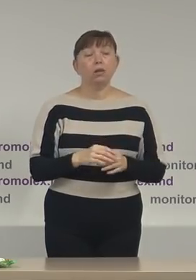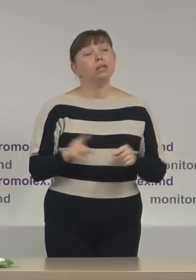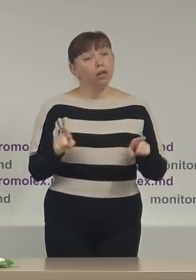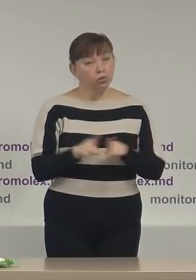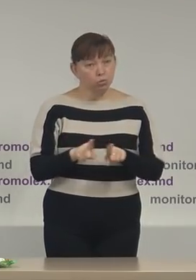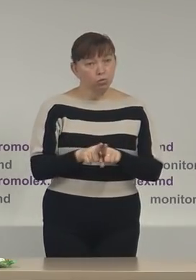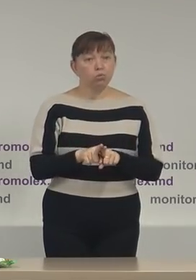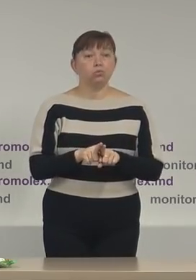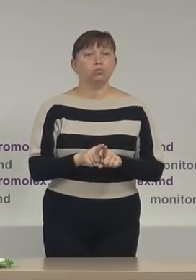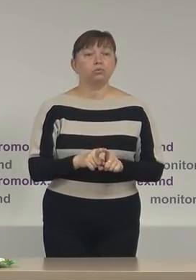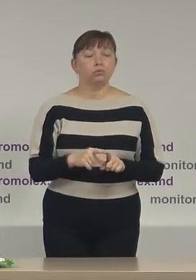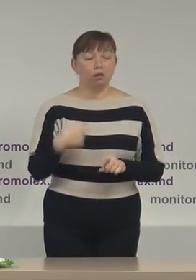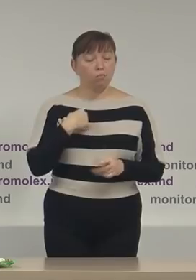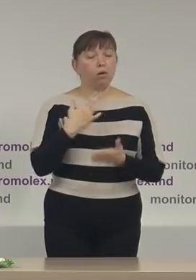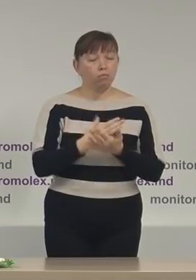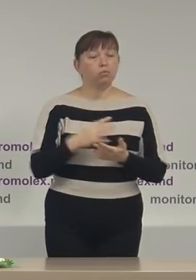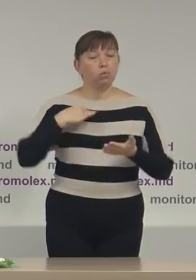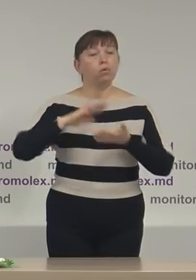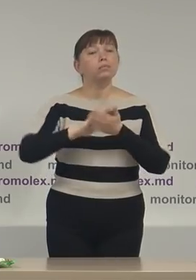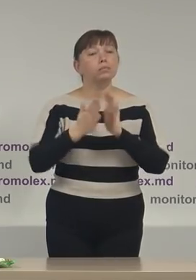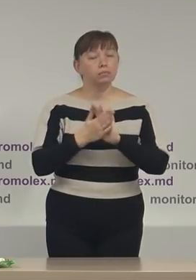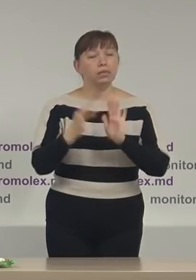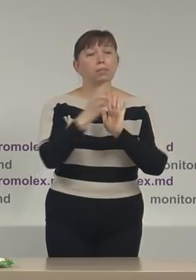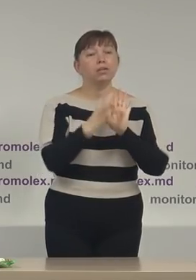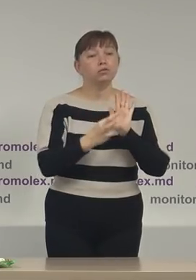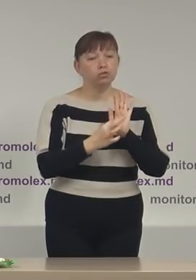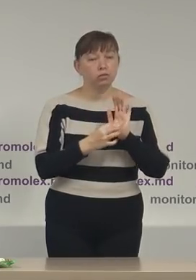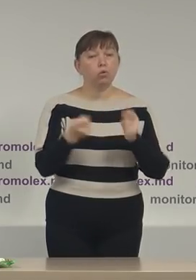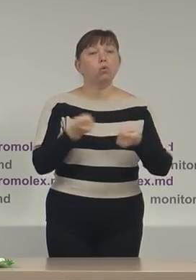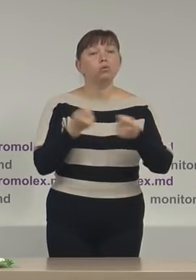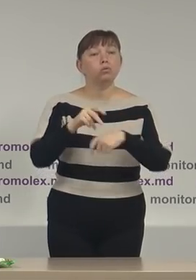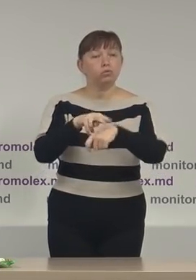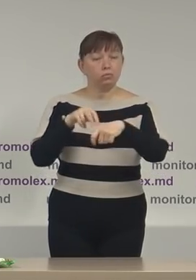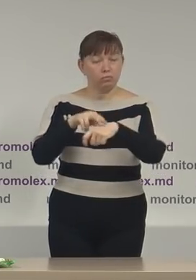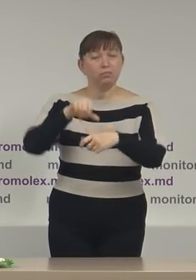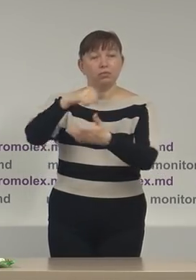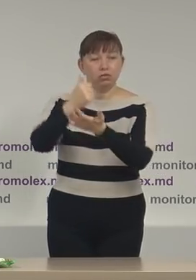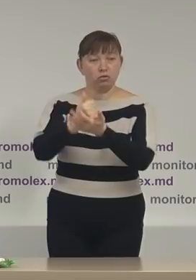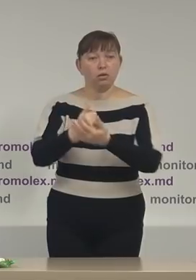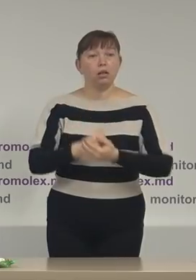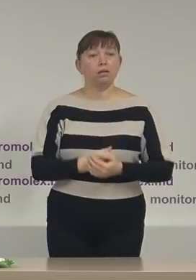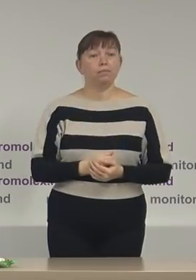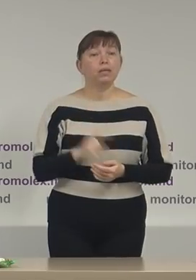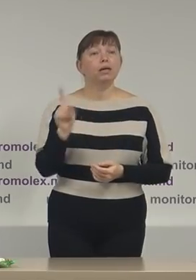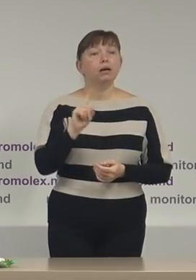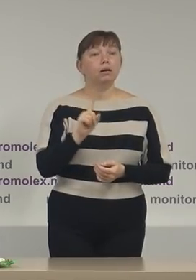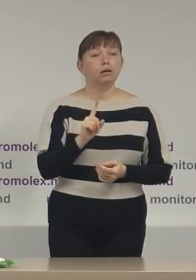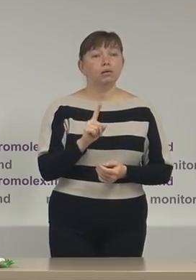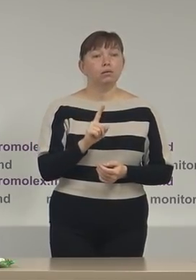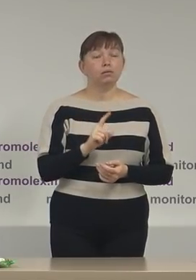totuși am avut o înțelegere de principiu cu conducerea Inspectoratul General de Poliție că